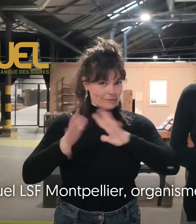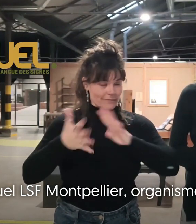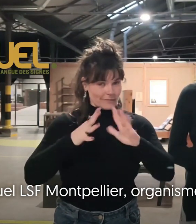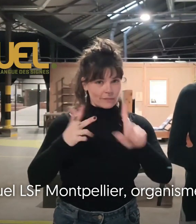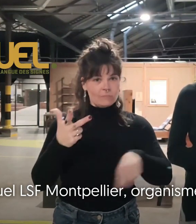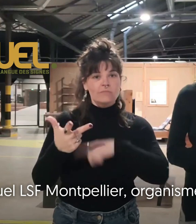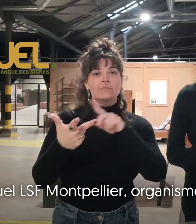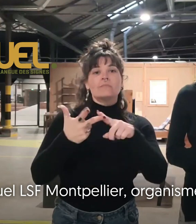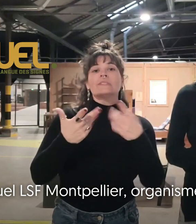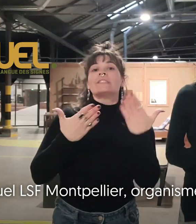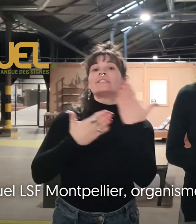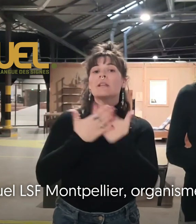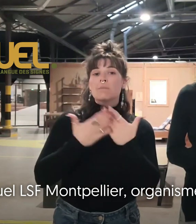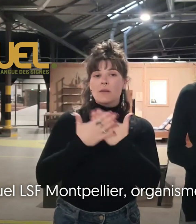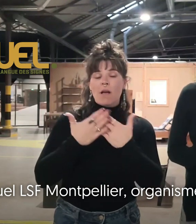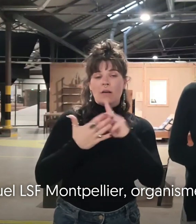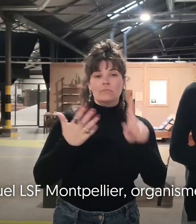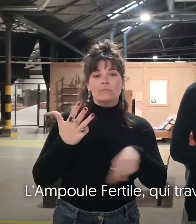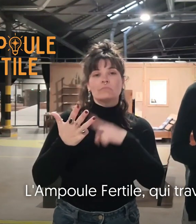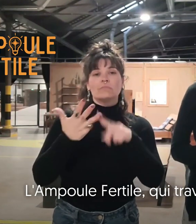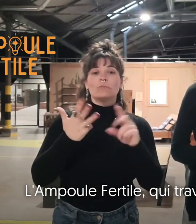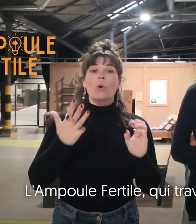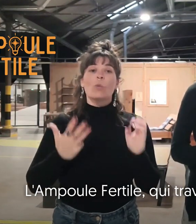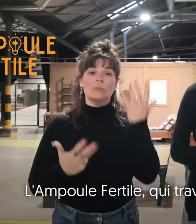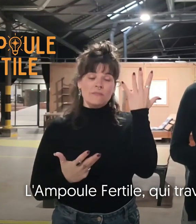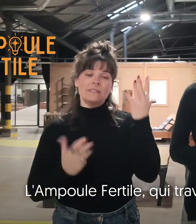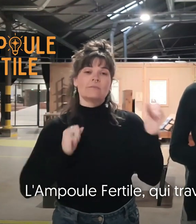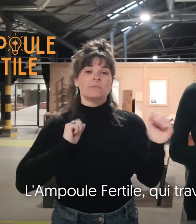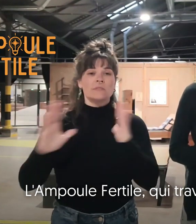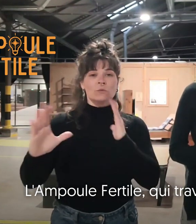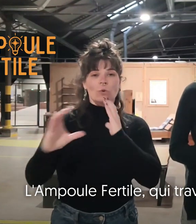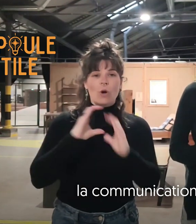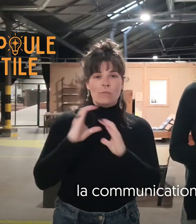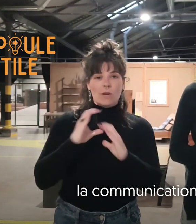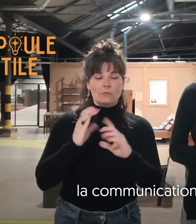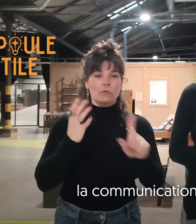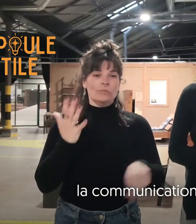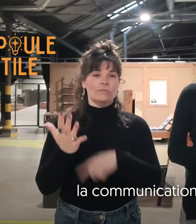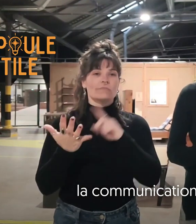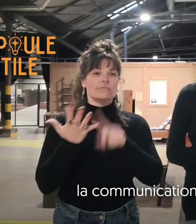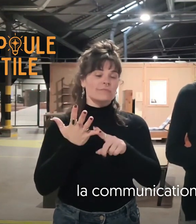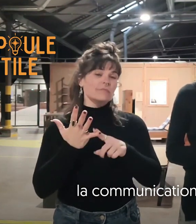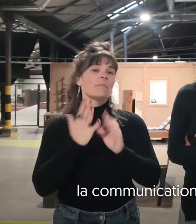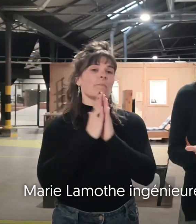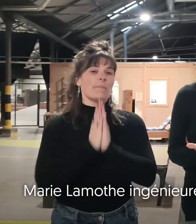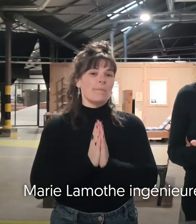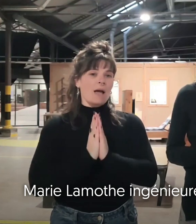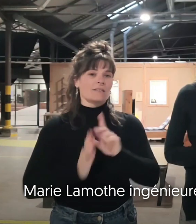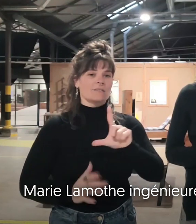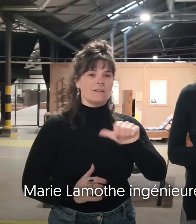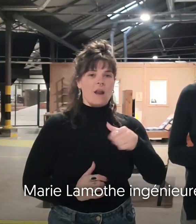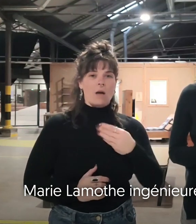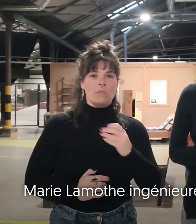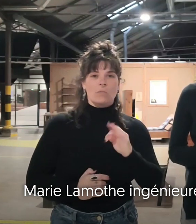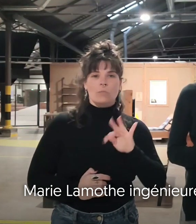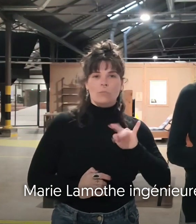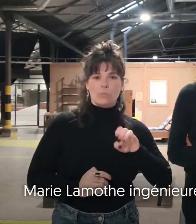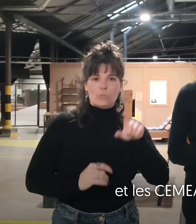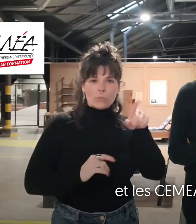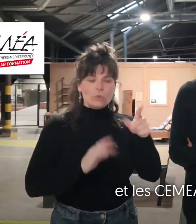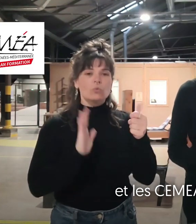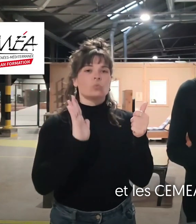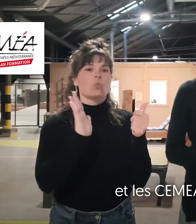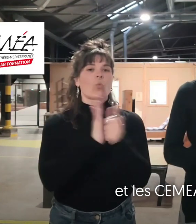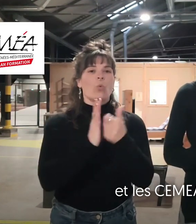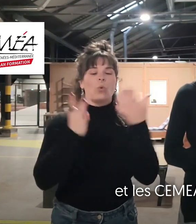organisme de formation langue des signes, l'Ampoule Fertile qui travaille autour de la communication langue des signes, Marie Lamotte, ingénieure de formation